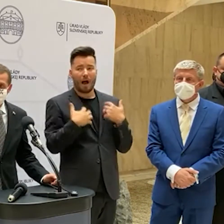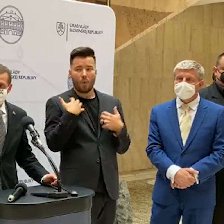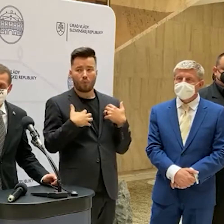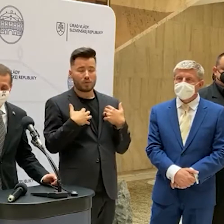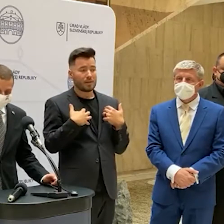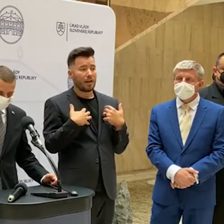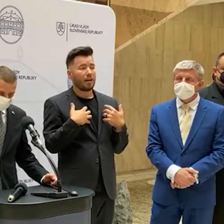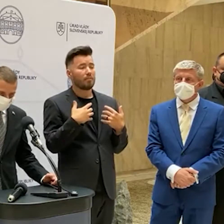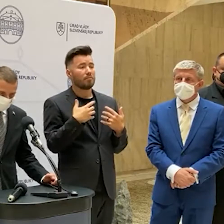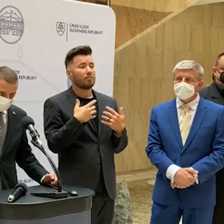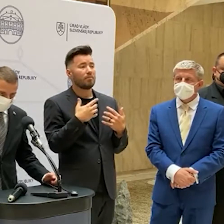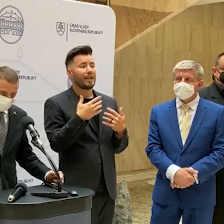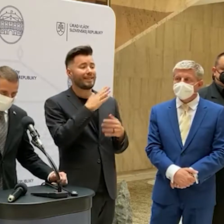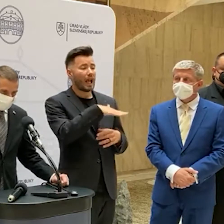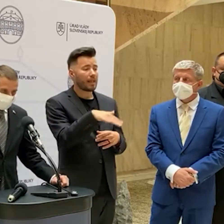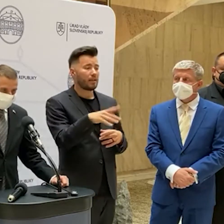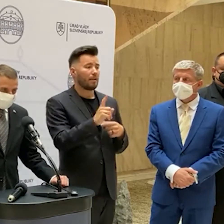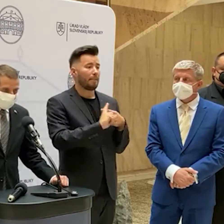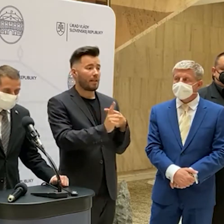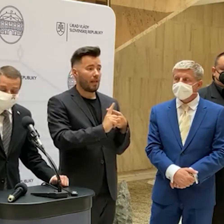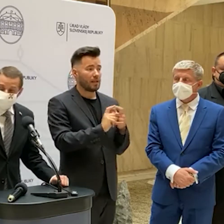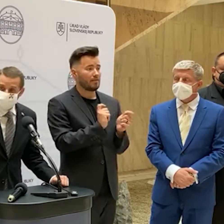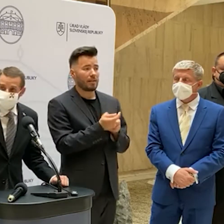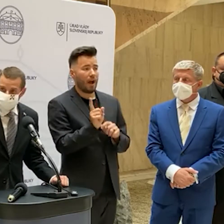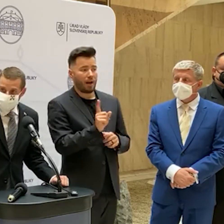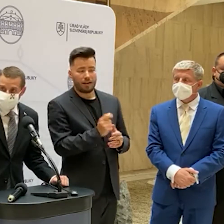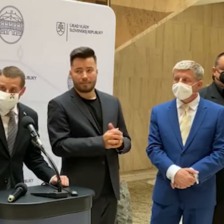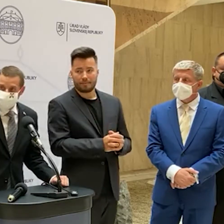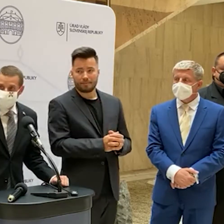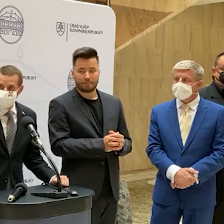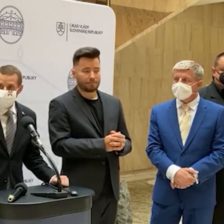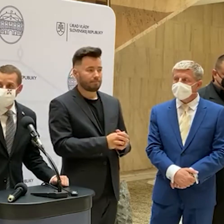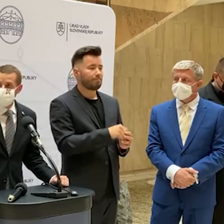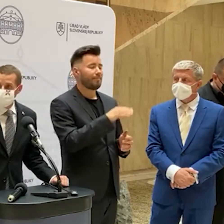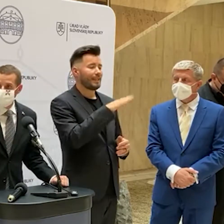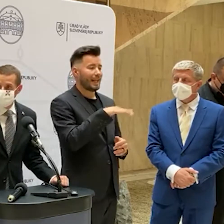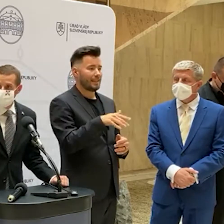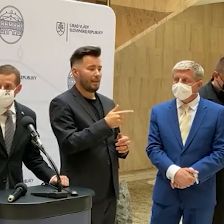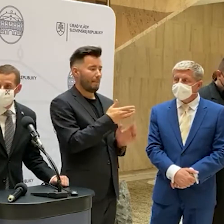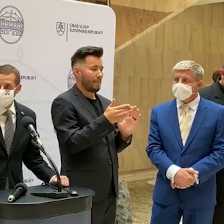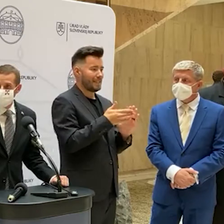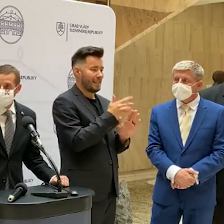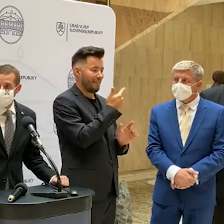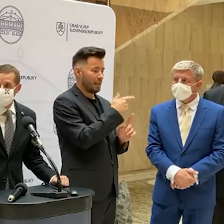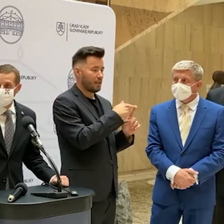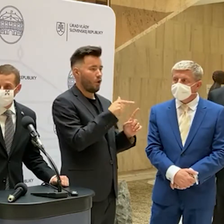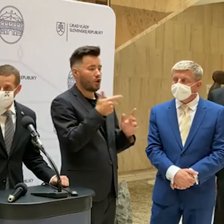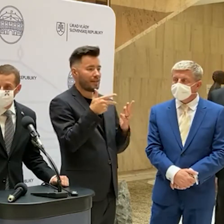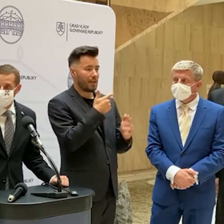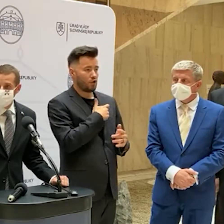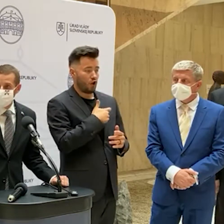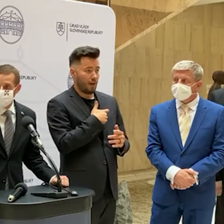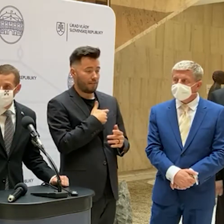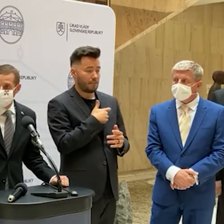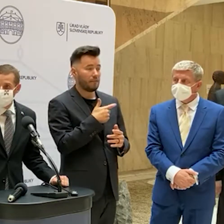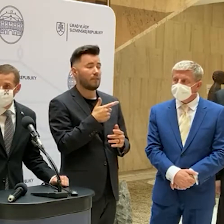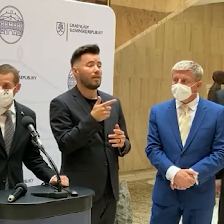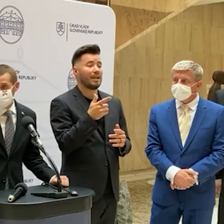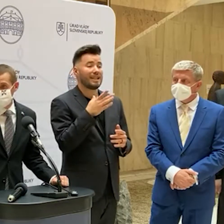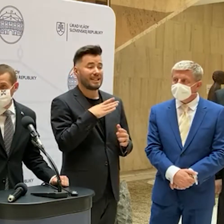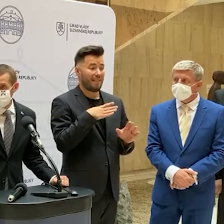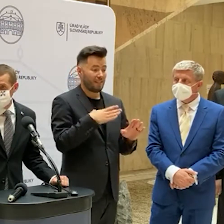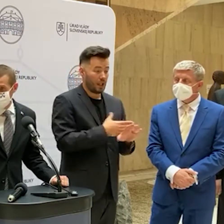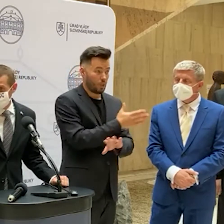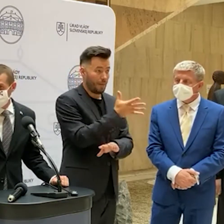deti a pendlerov? Deti medzi 12 až 18 rokov by už mali byť v tom čase zaočkované, pokiaľ sa chcú vyhnúť tej 5-dňovej